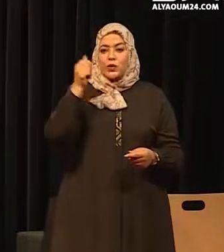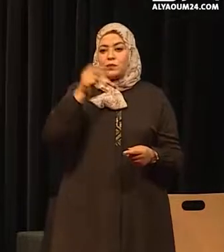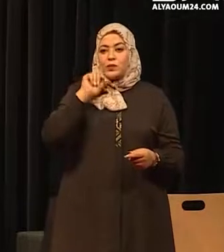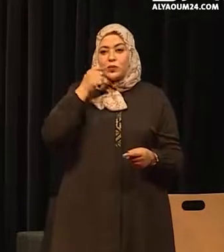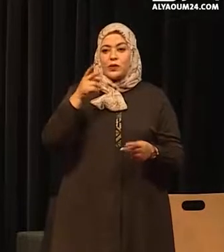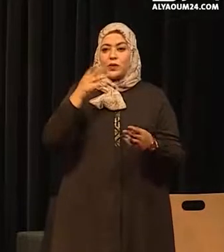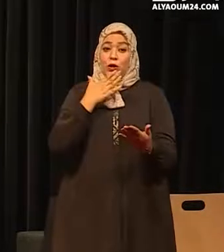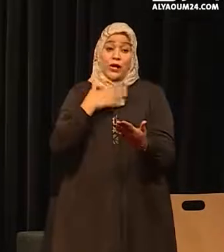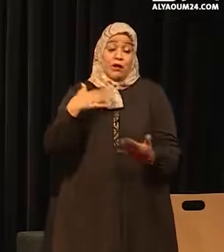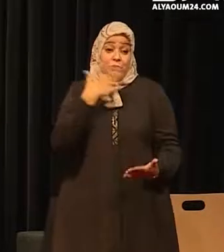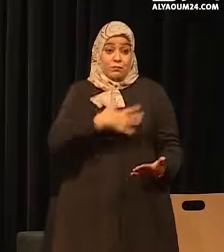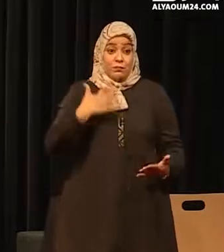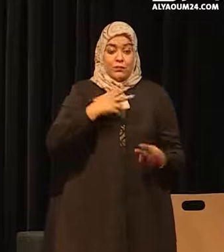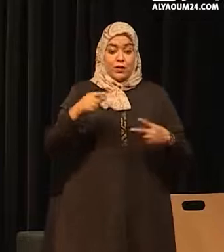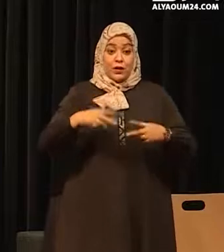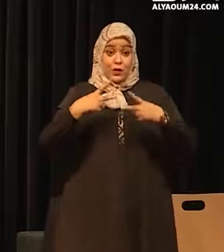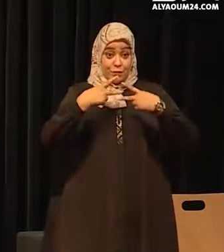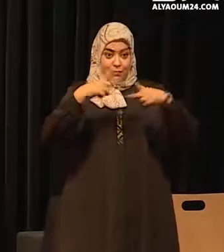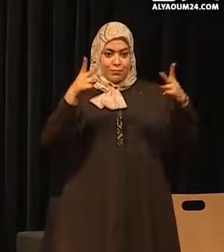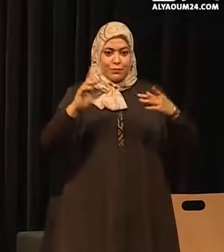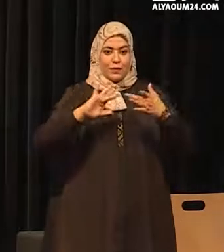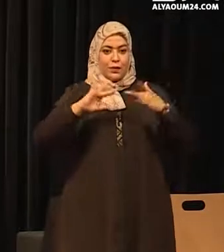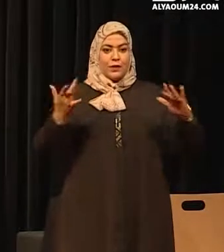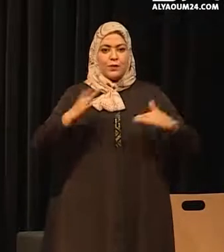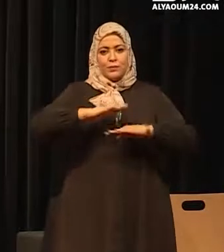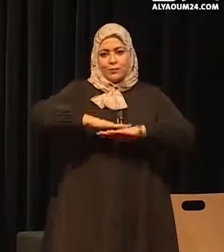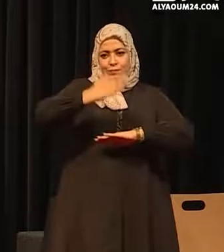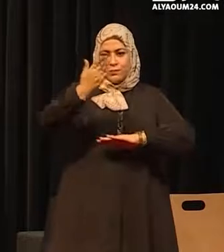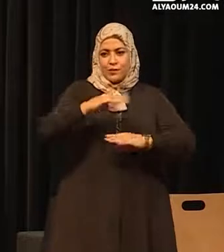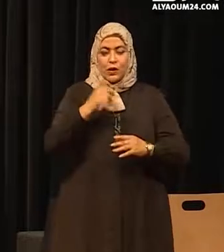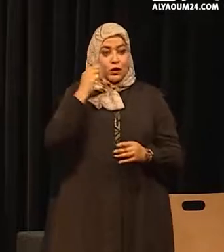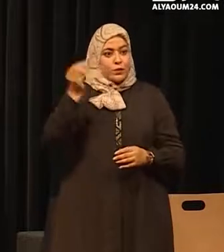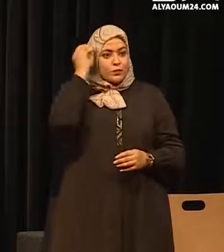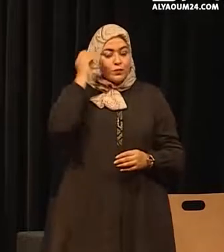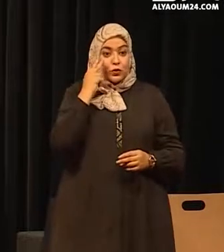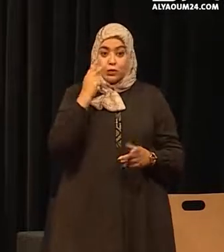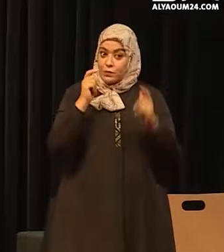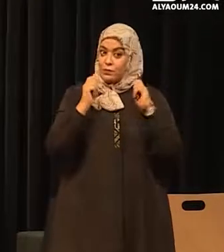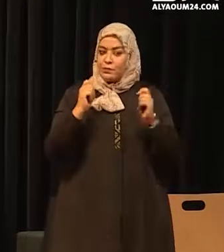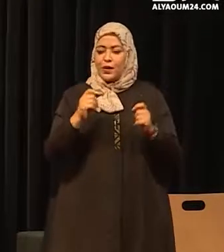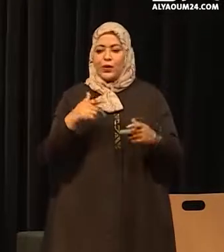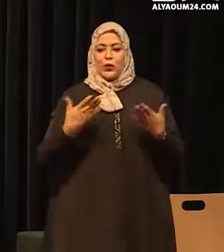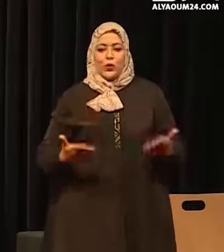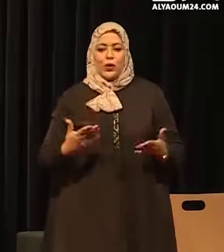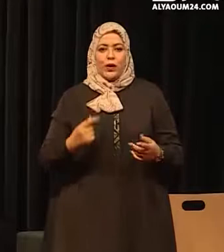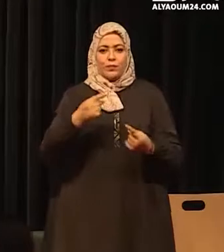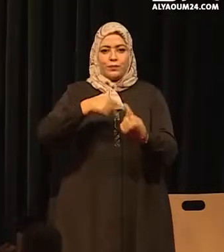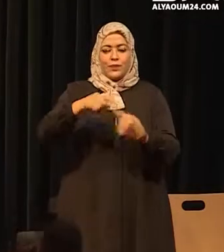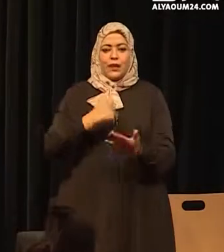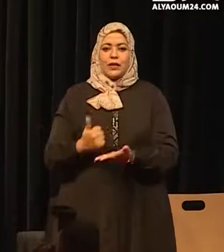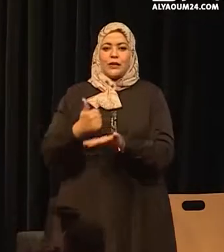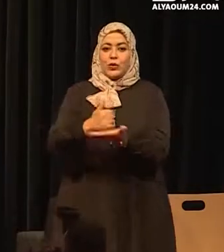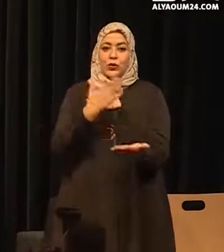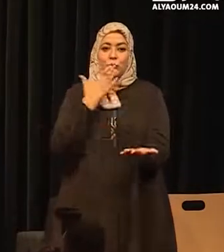أشارك معكم في إطلاق منصة رقمية وأود بهذه المناسبة أن أتقدم